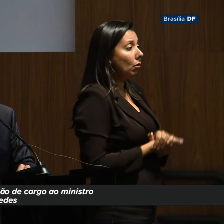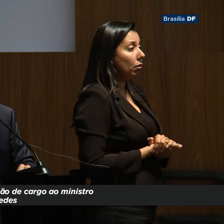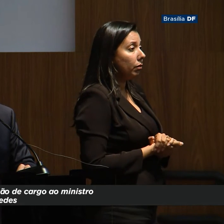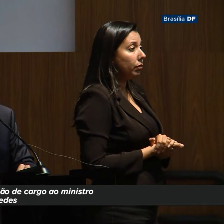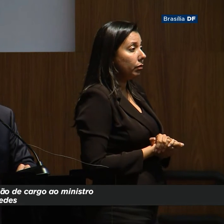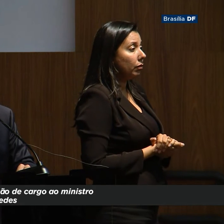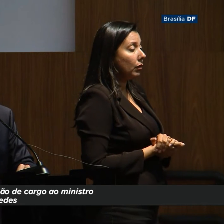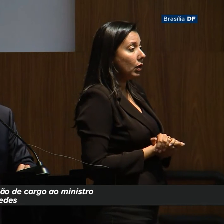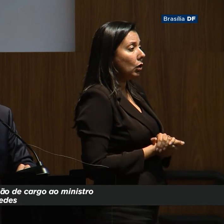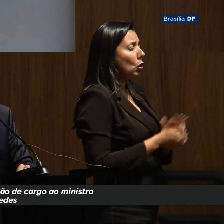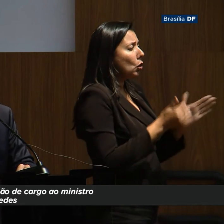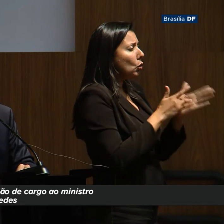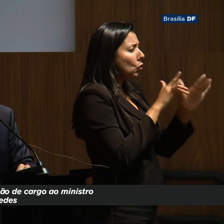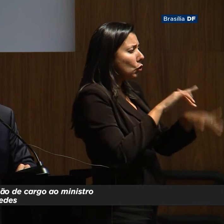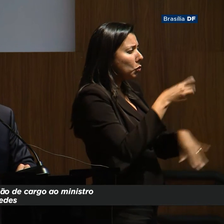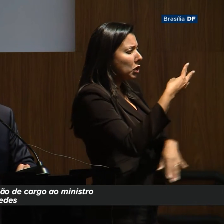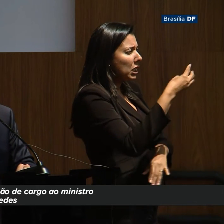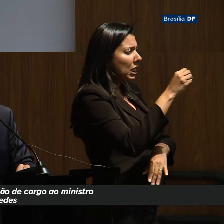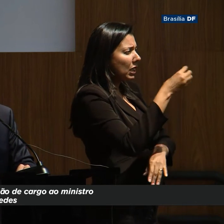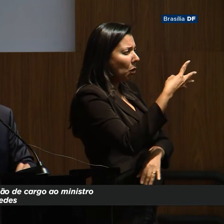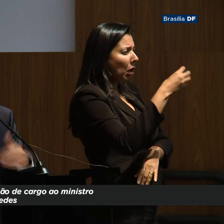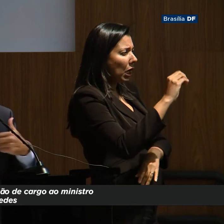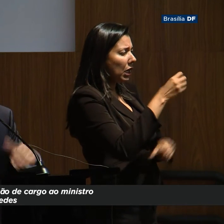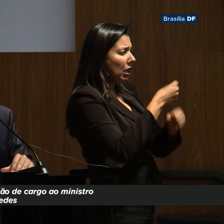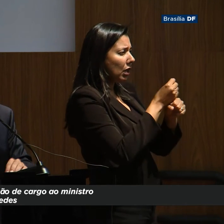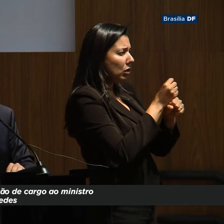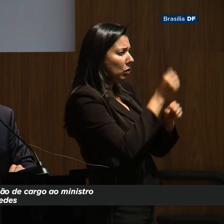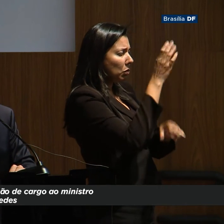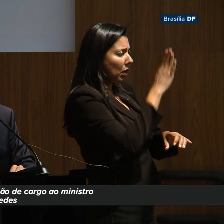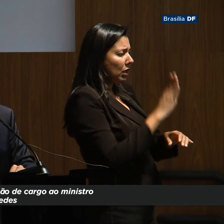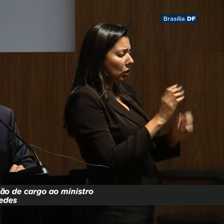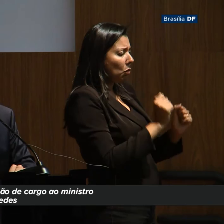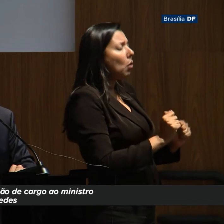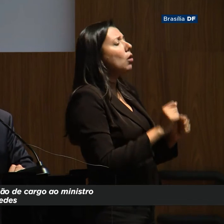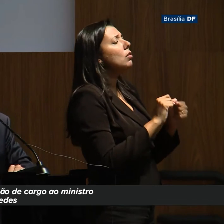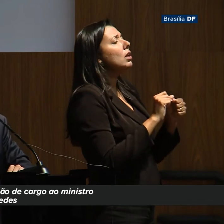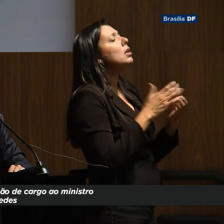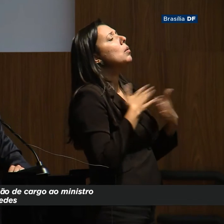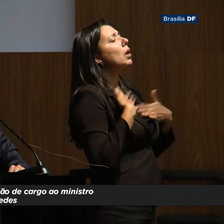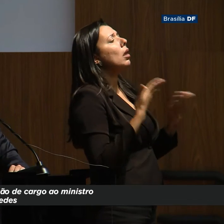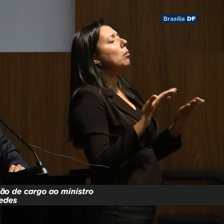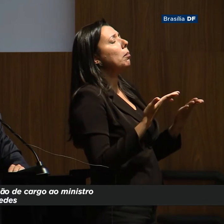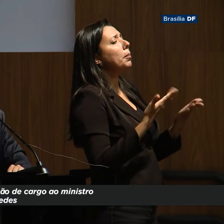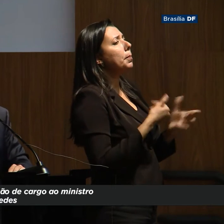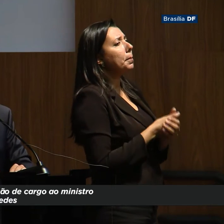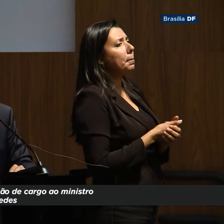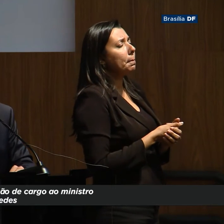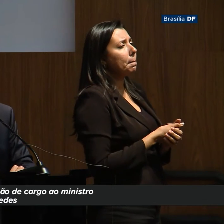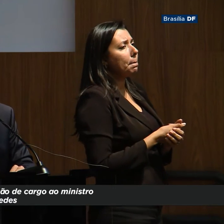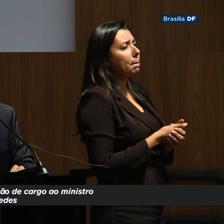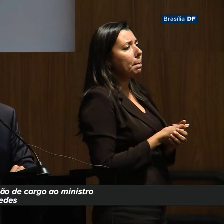nos últimos 30, 40 anos, todo mundo está perguntando o que o Brasil pode fazer por mim, o que o Brasil pode fazer pelo